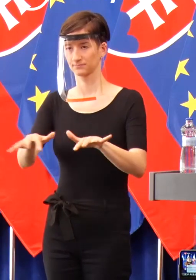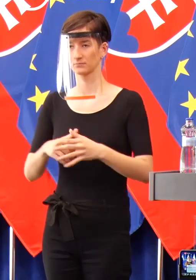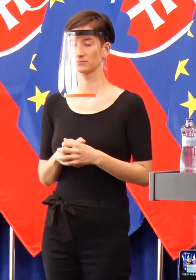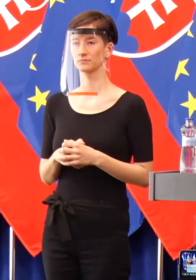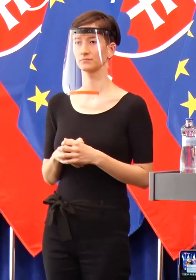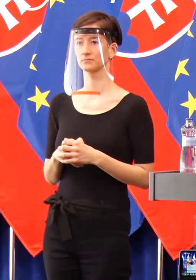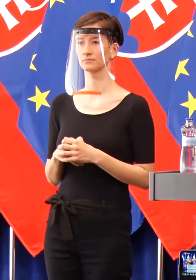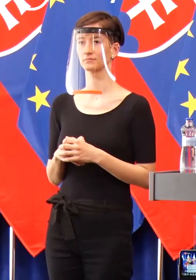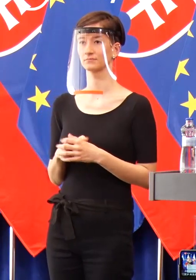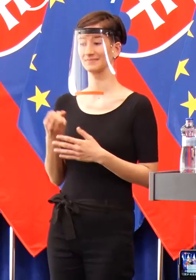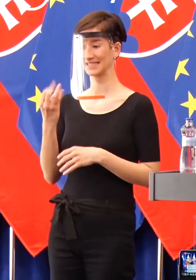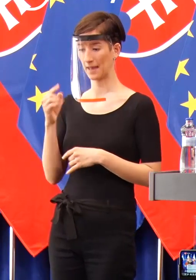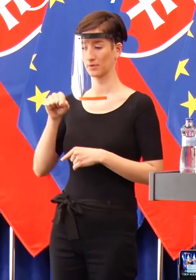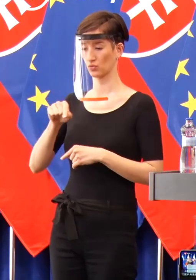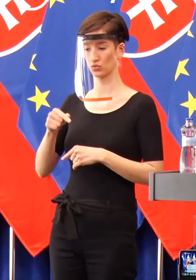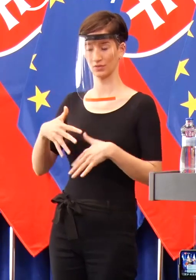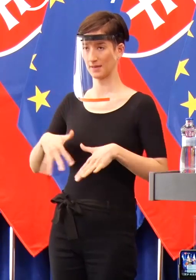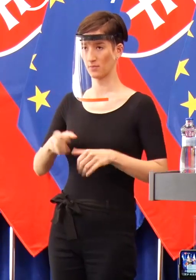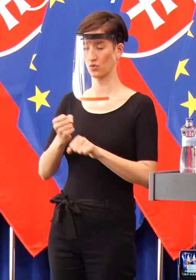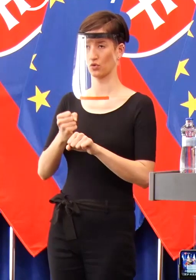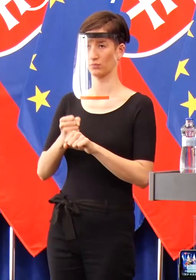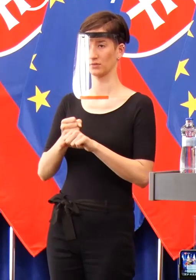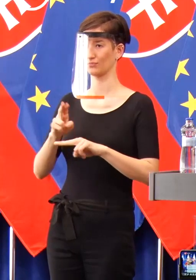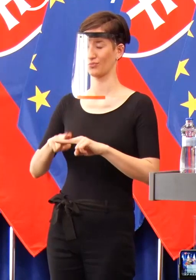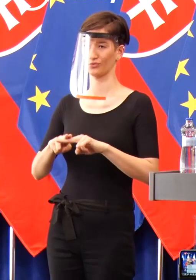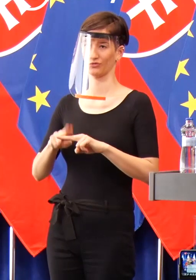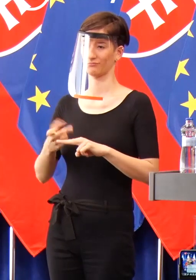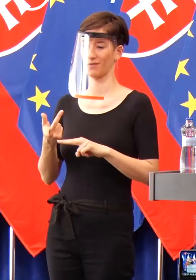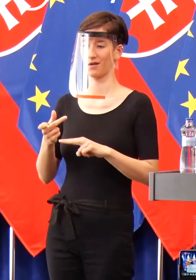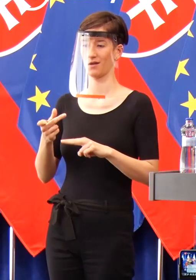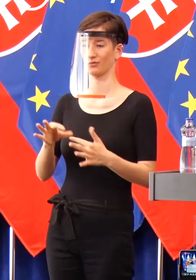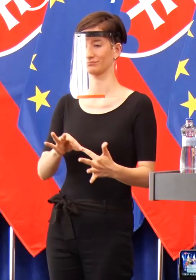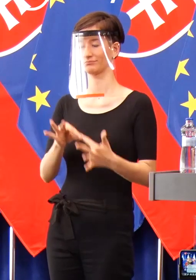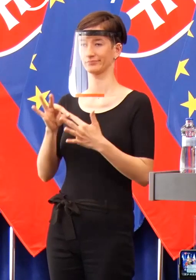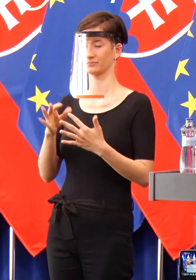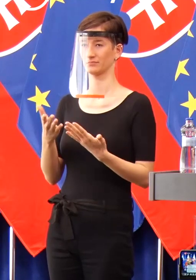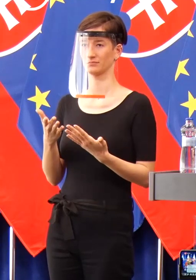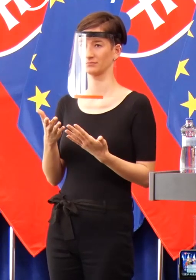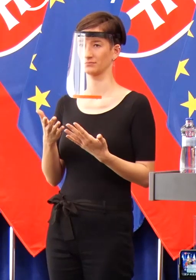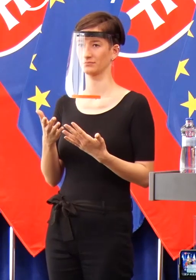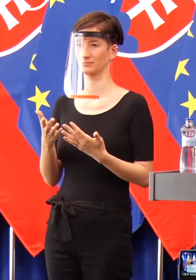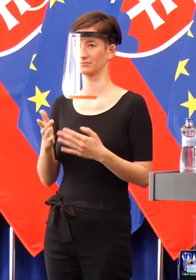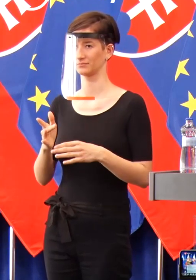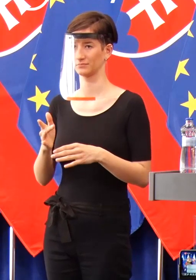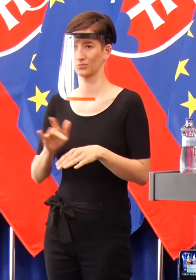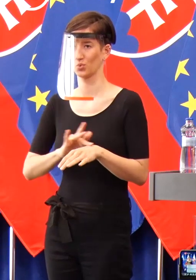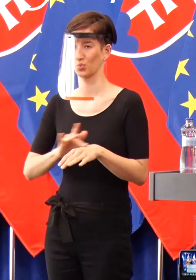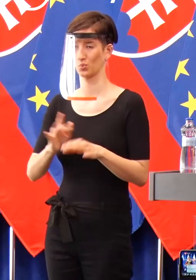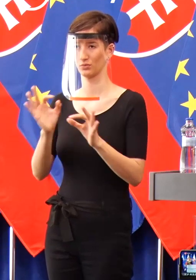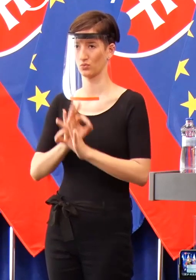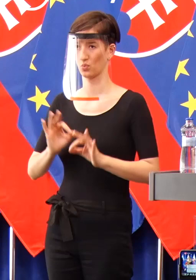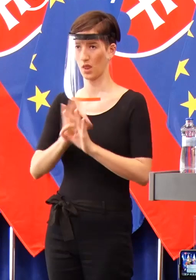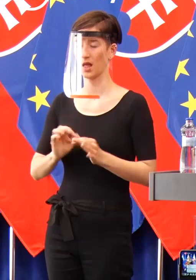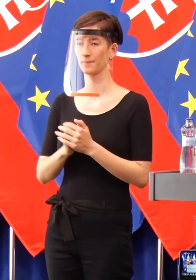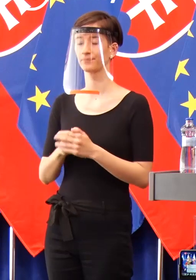bez tejto stratégie odhalili, bez pomoci vojakov a cudzineckej policie, ktorým